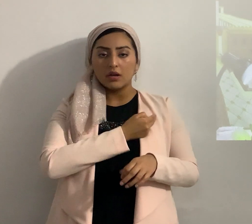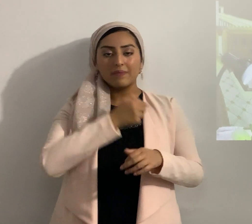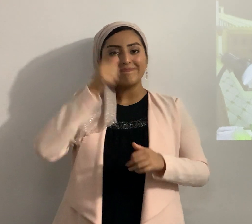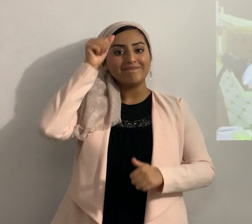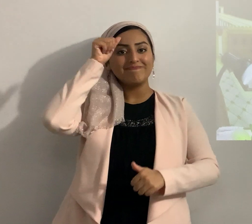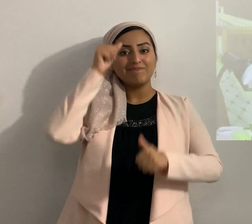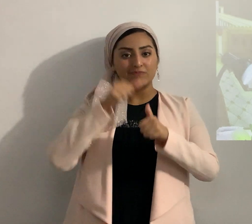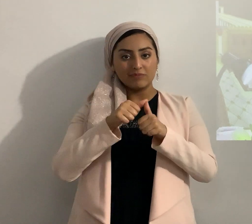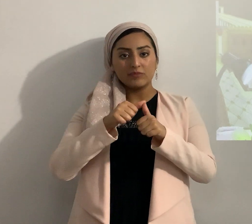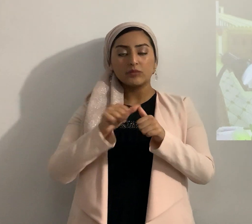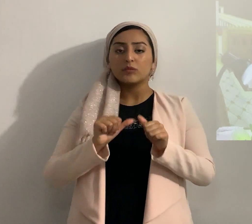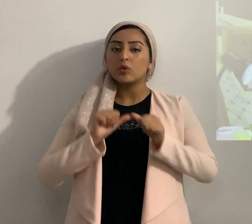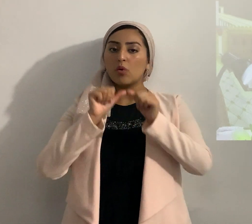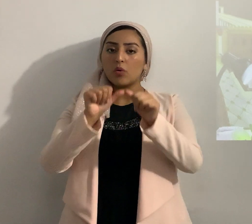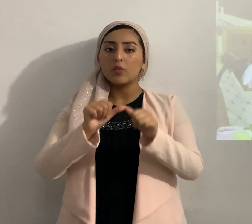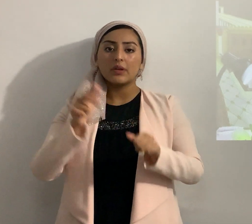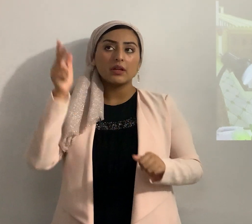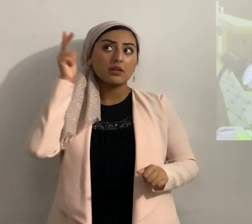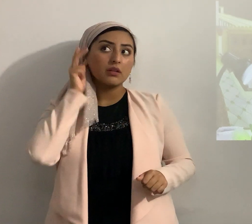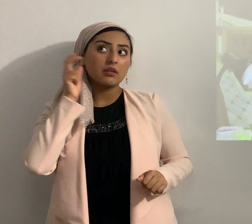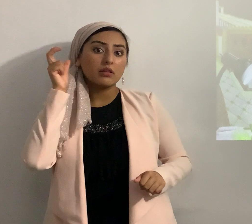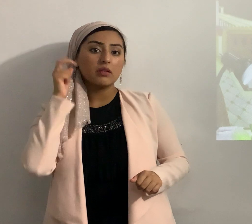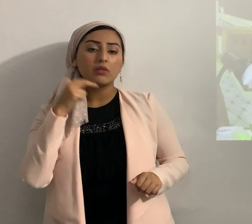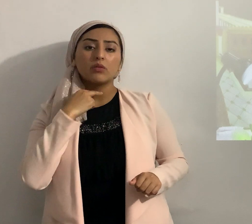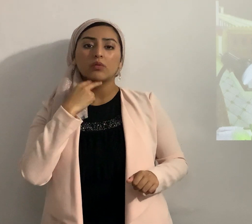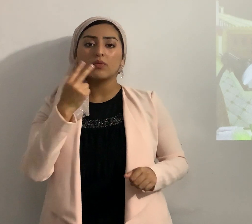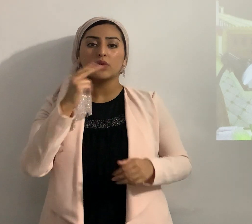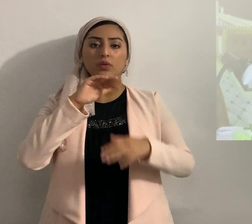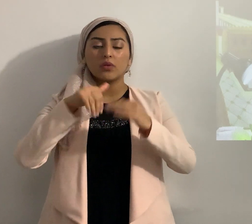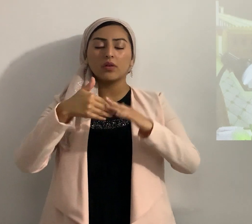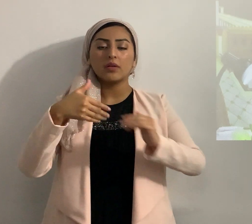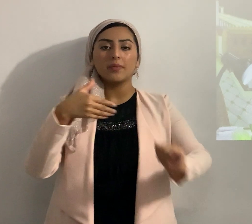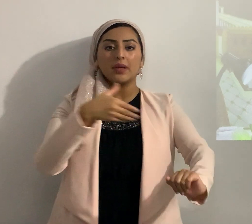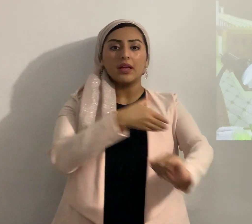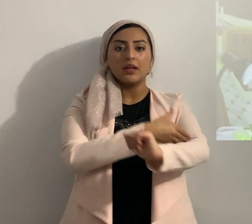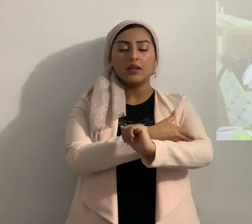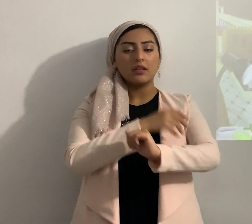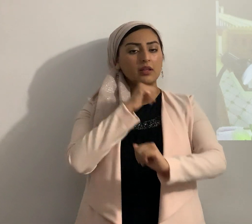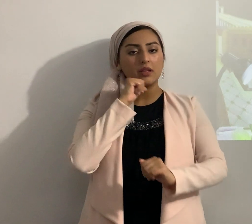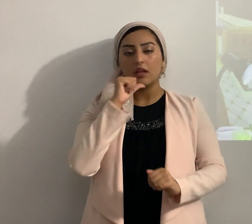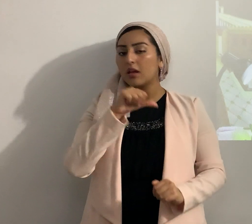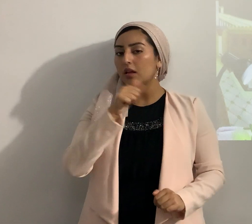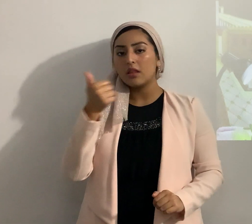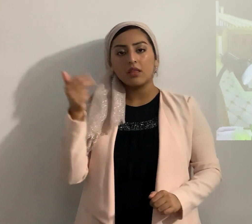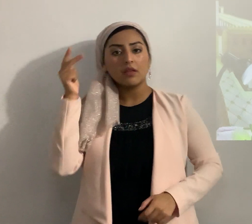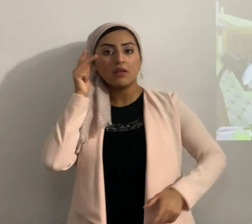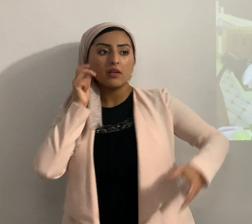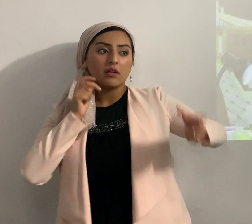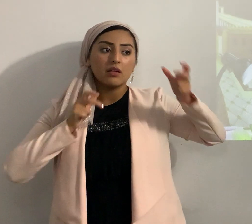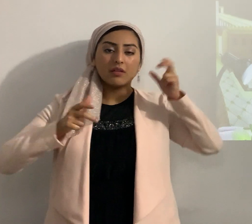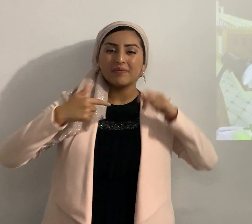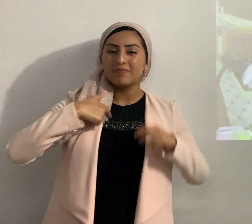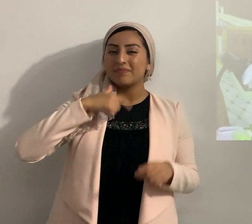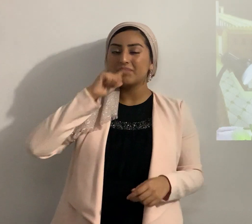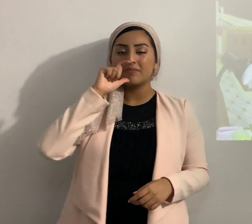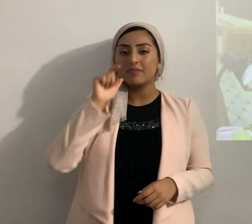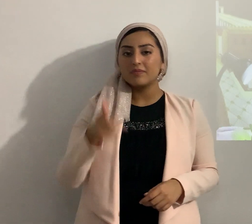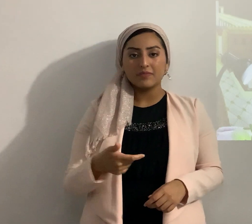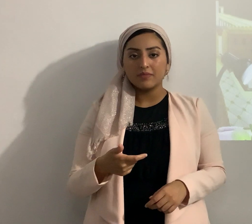siempre escuchar la voz del Todopoderoso hermanos no otras voces no nos interesa escuchar otras voces nos